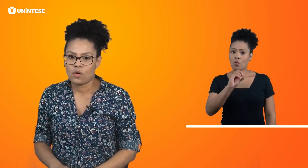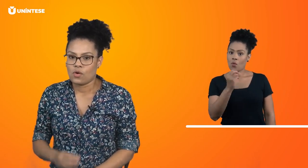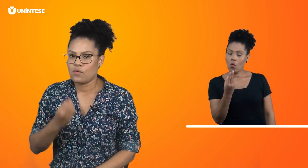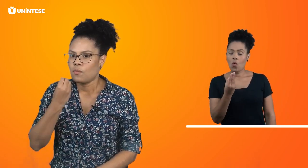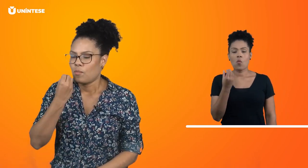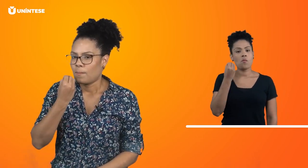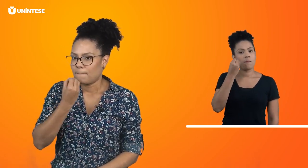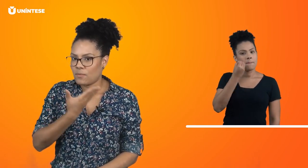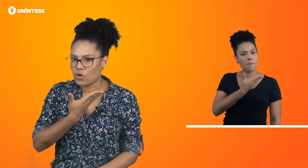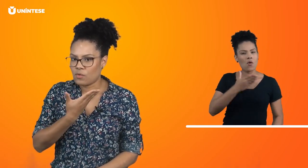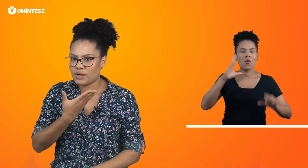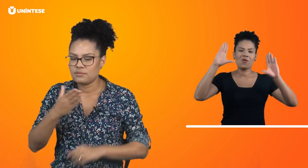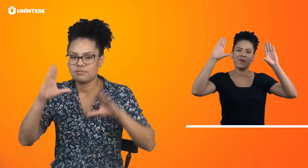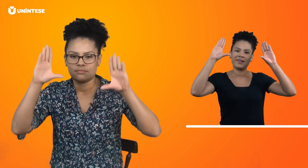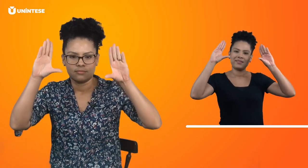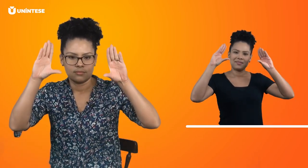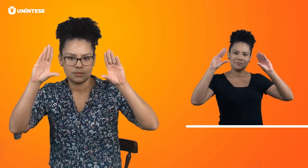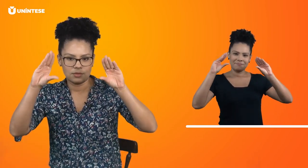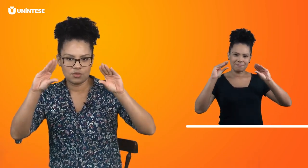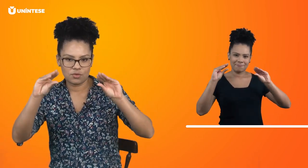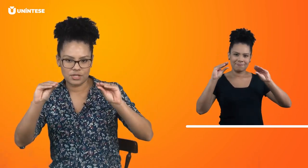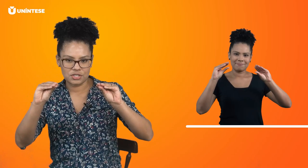Ou boa noite.